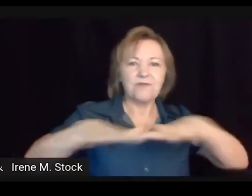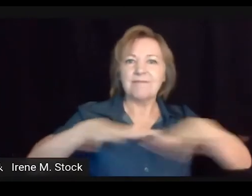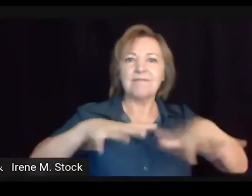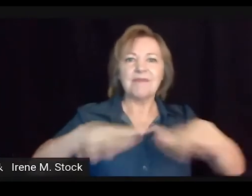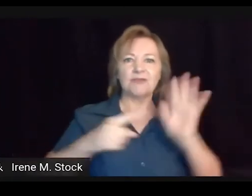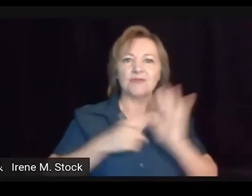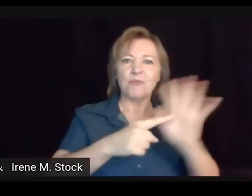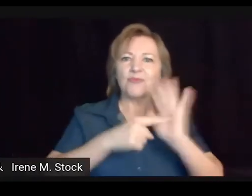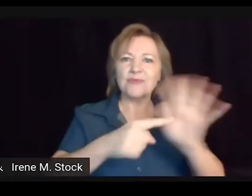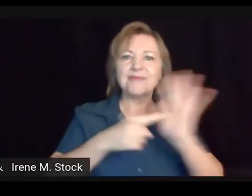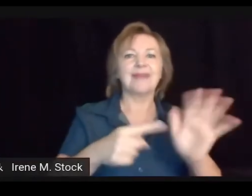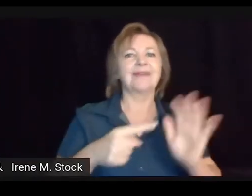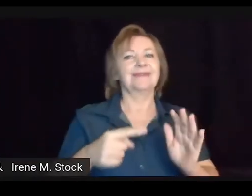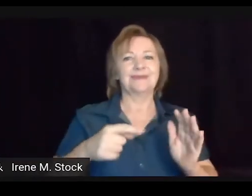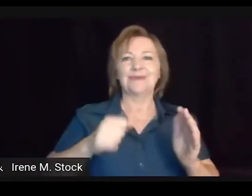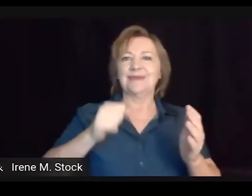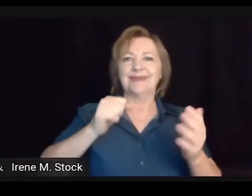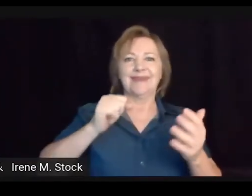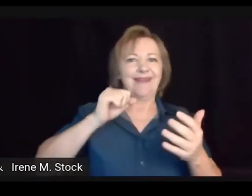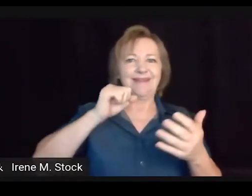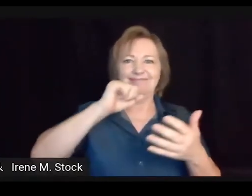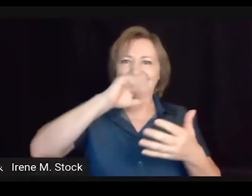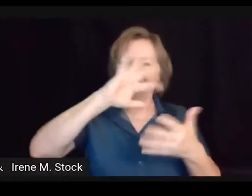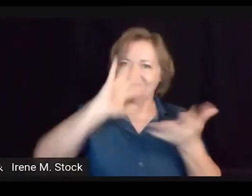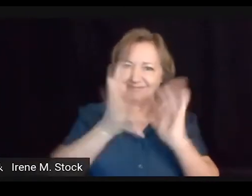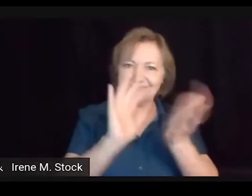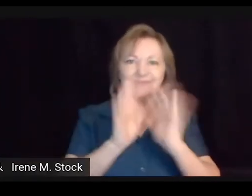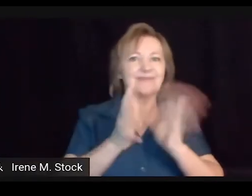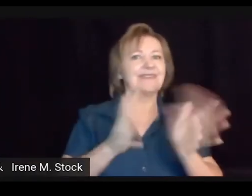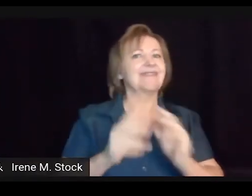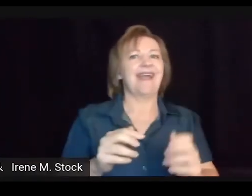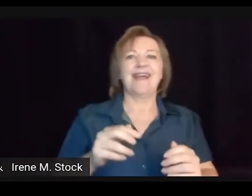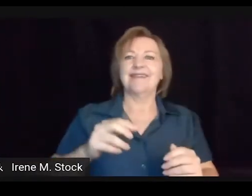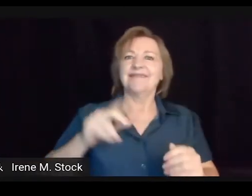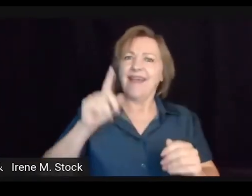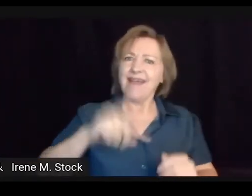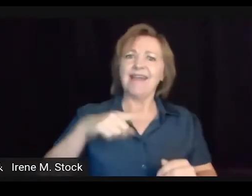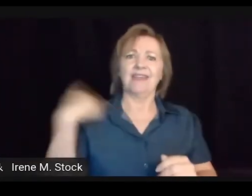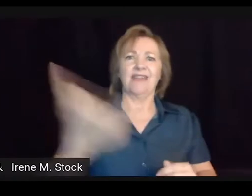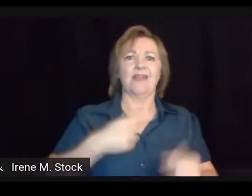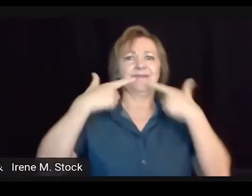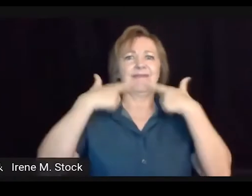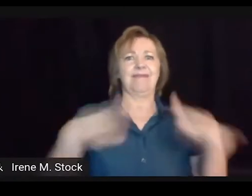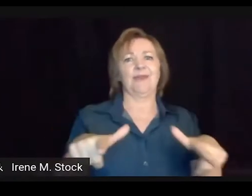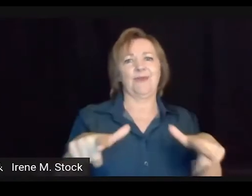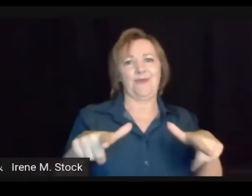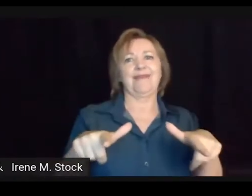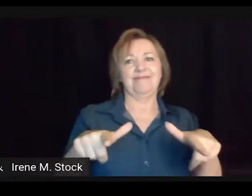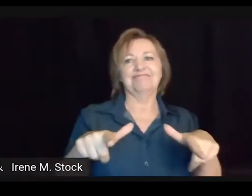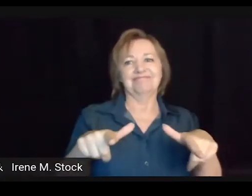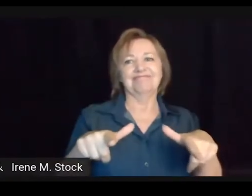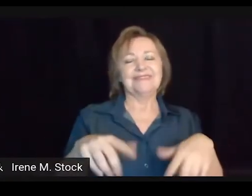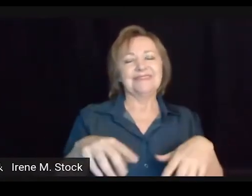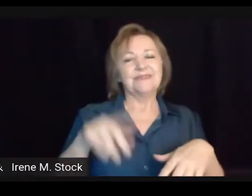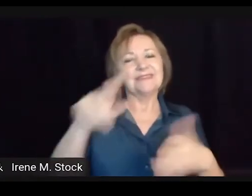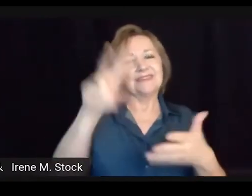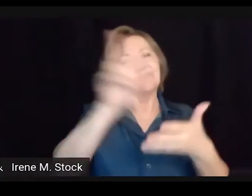o mundo, né, os movimentos surdos, né. As lutas pelas línguas de sinais, para que